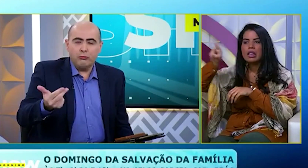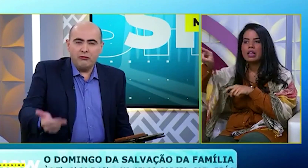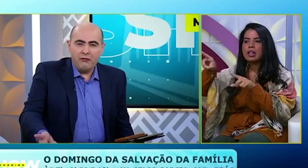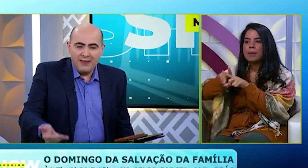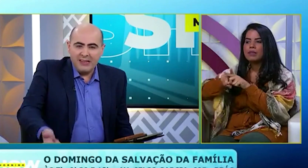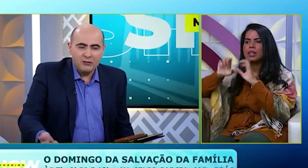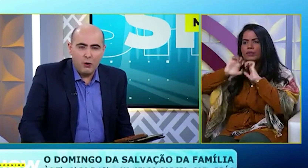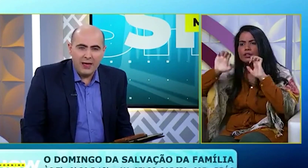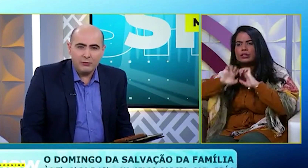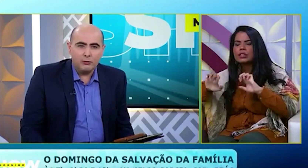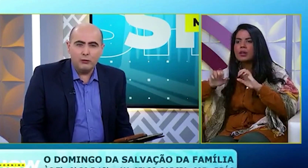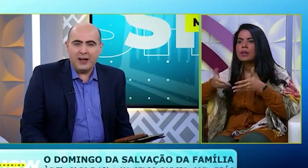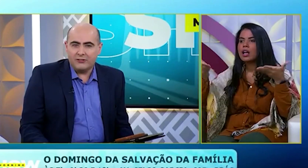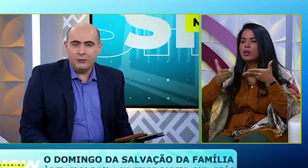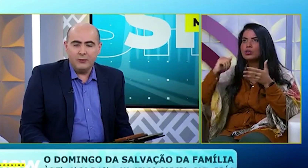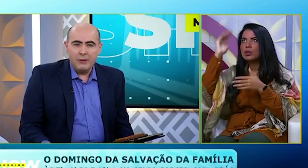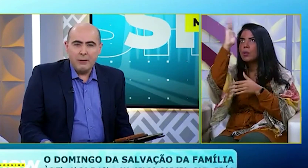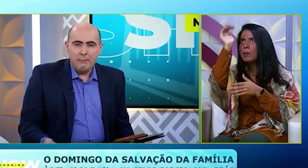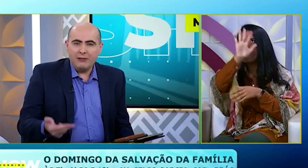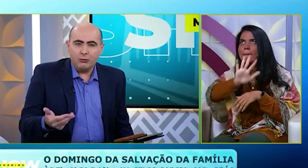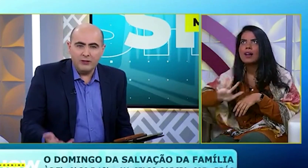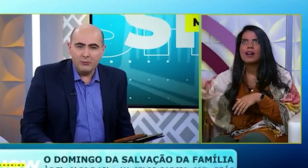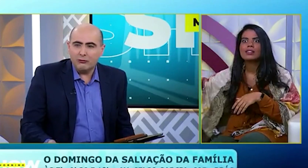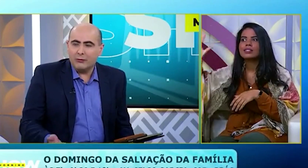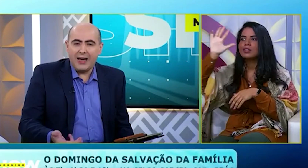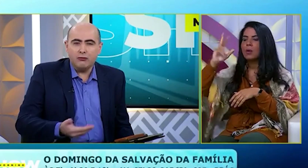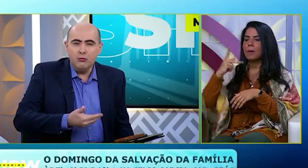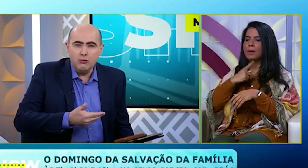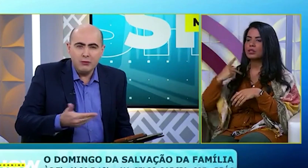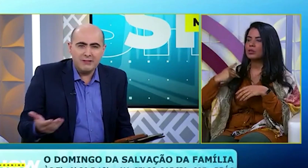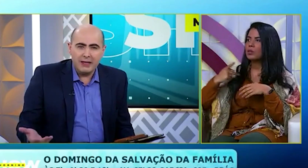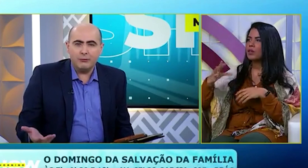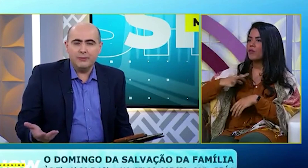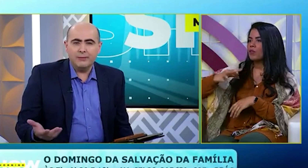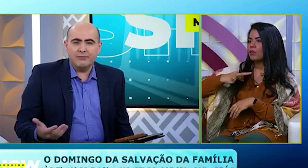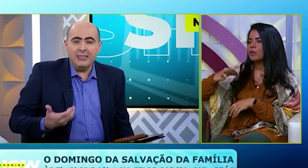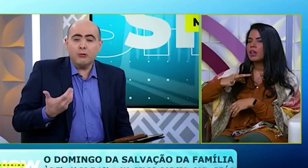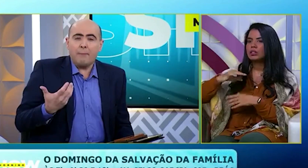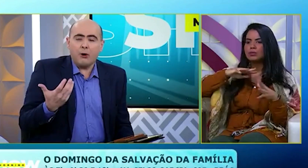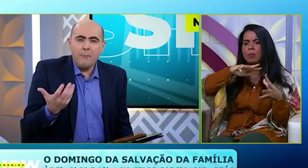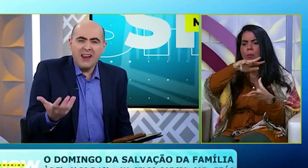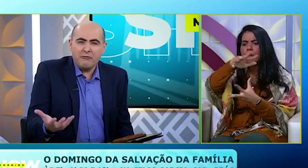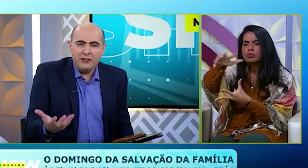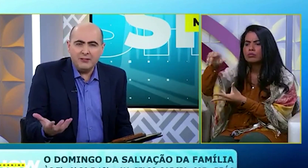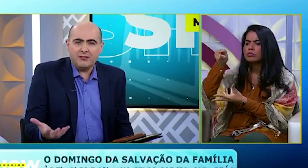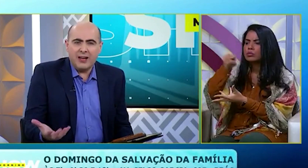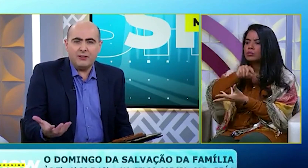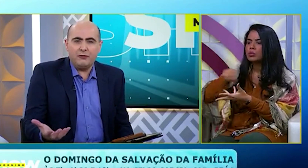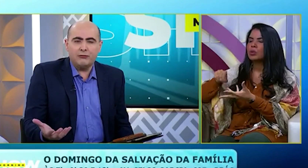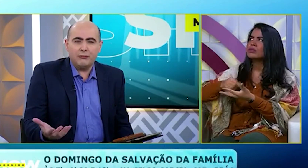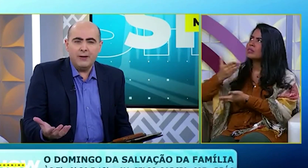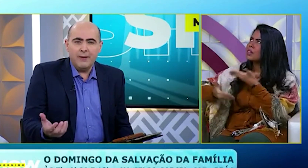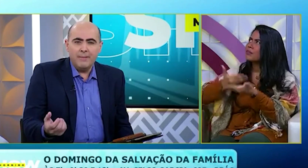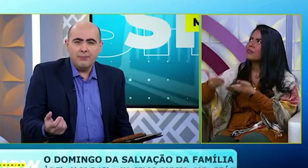O Ponto de Fé nesse momento em todo o Brasil, Pastores e missionários no mundo inteiro, Dando a própria vida em